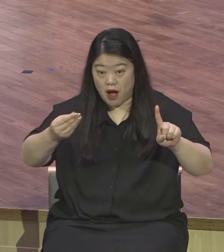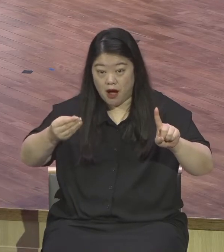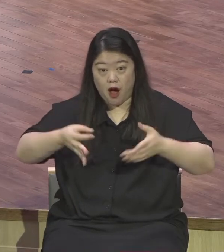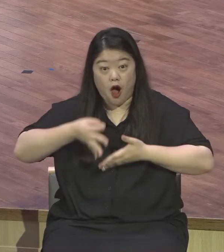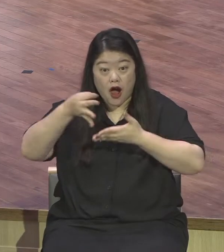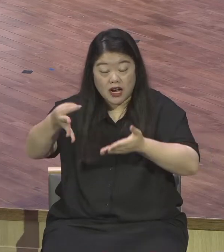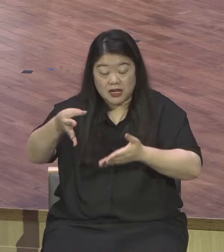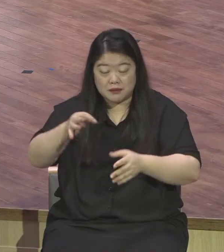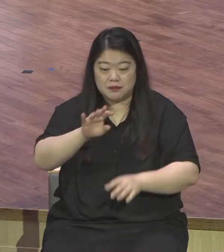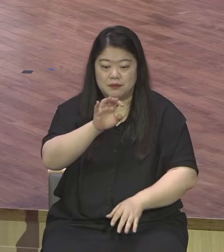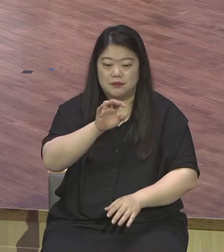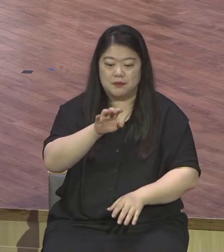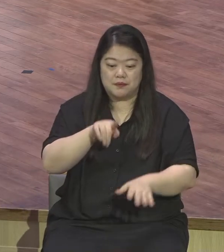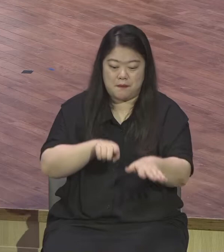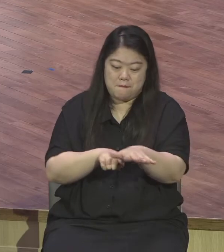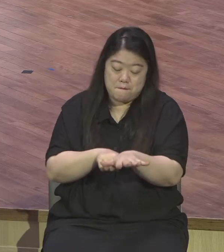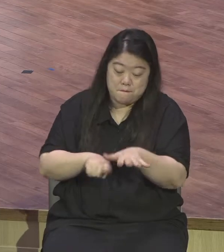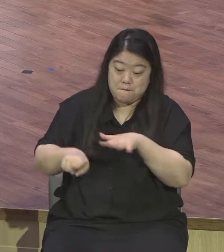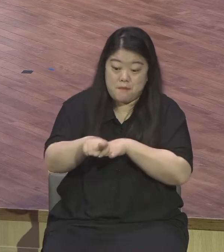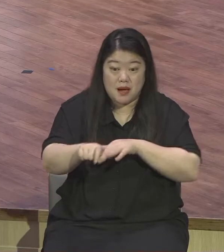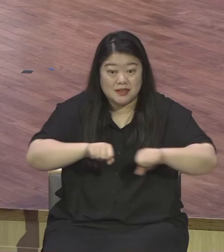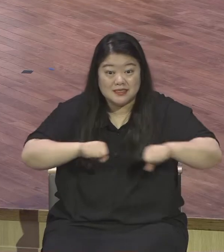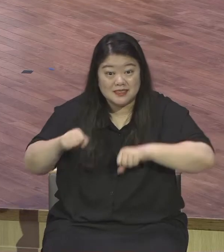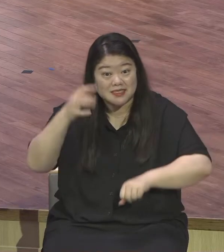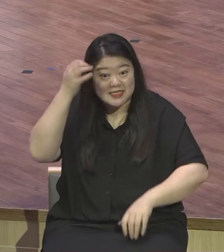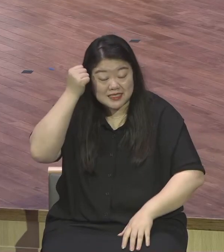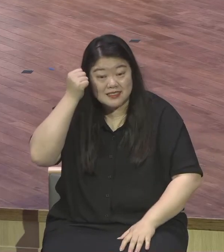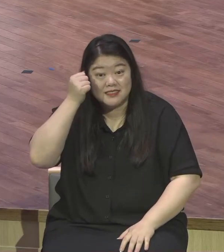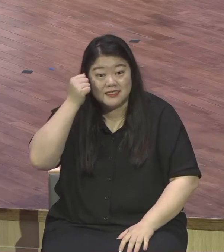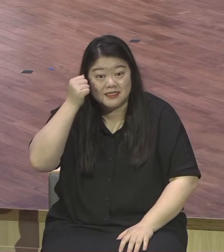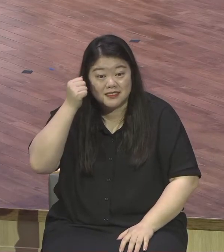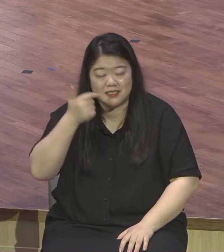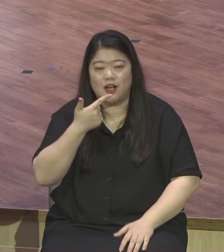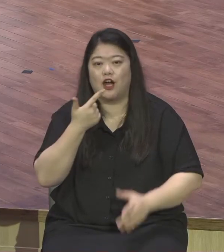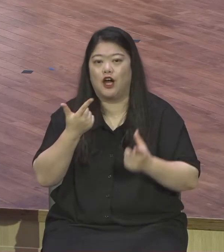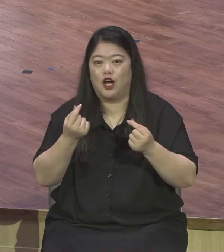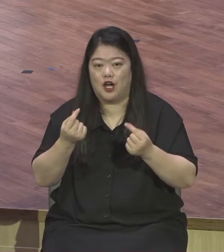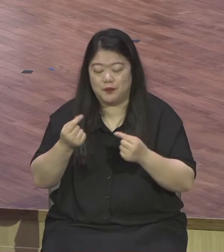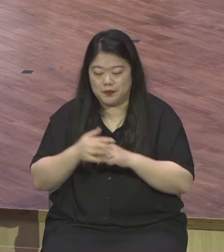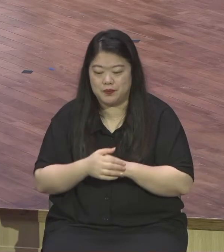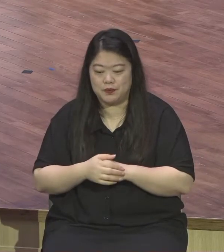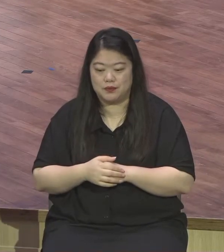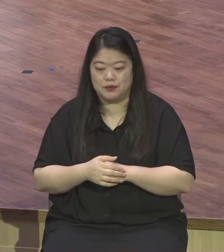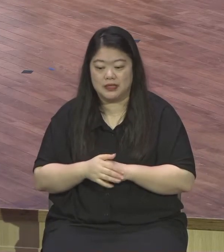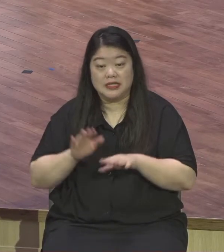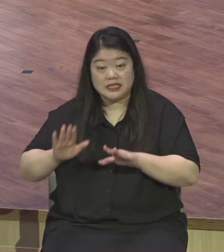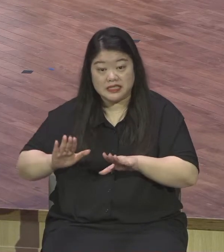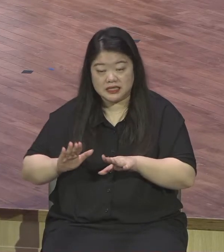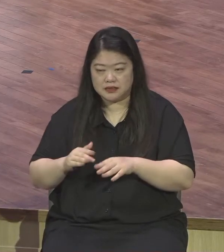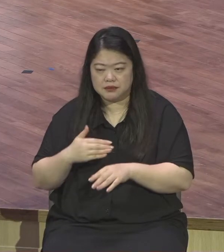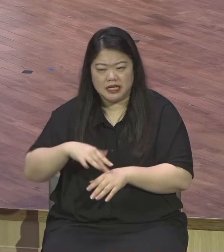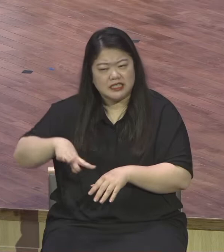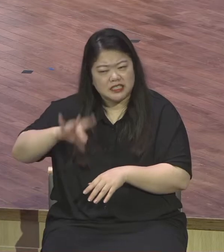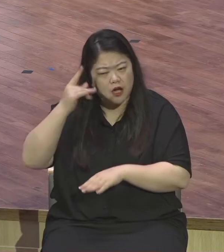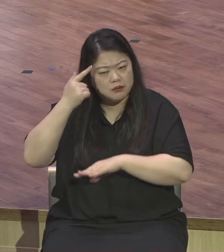그렇게 우리 장놈들 중심으로 먼저 시작했습니다 이 목표한 1만 구자를 훨씬 넘게 달성하는 응답을